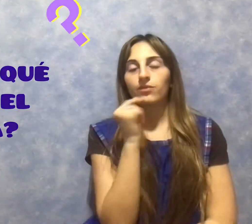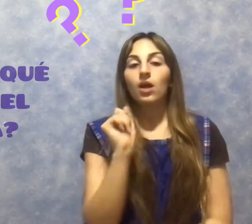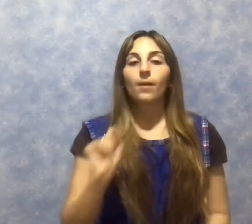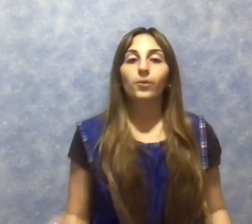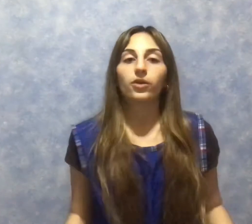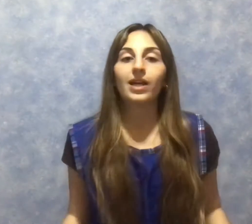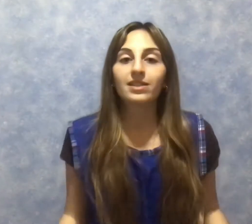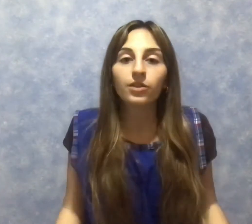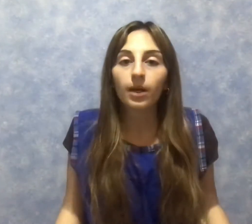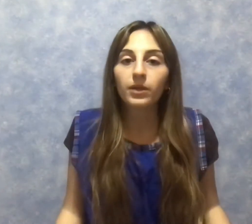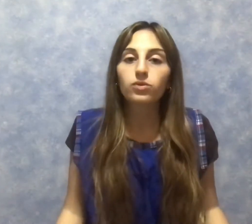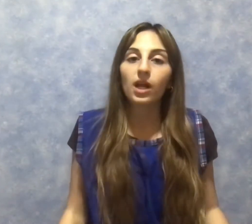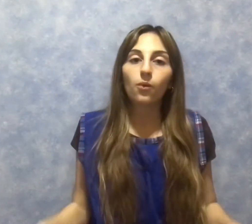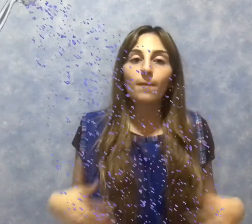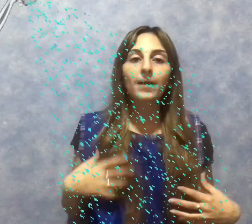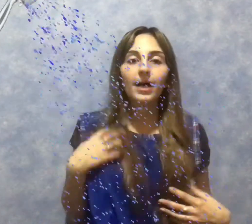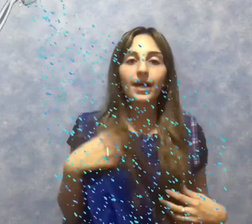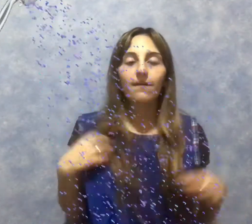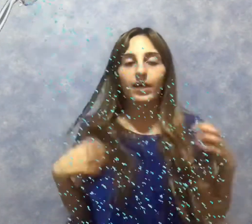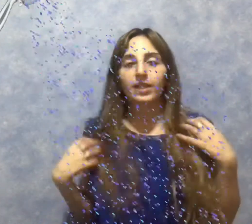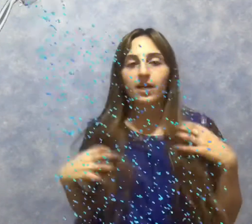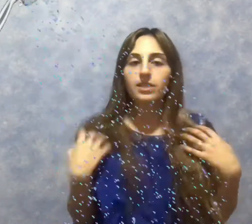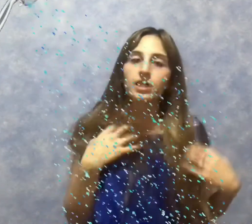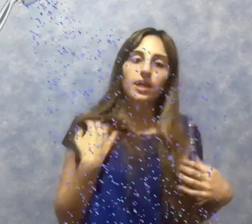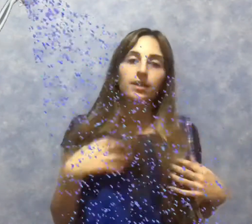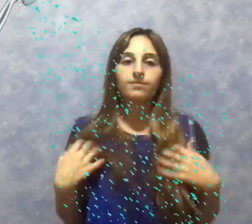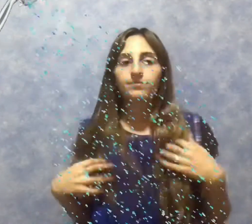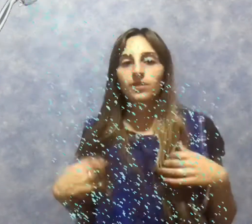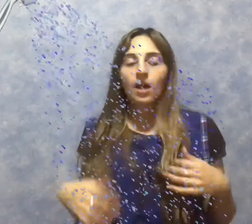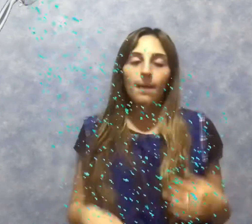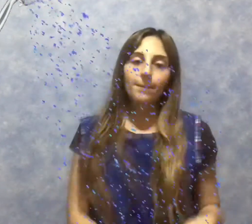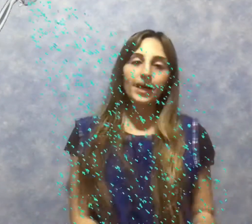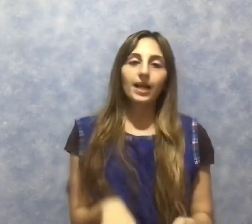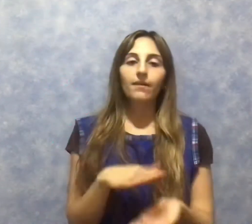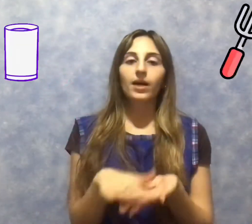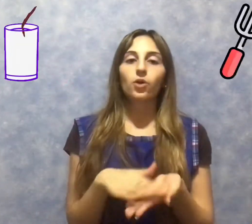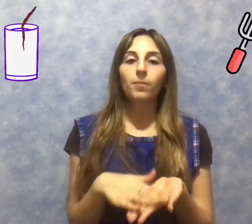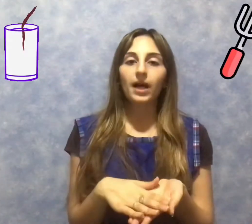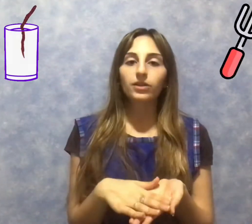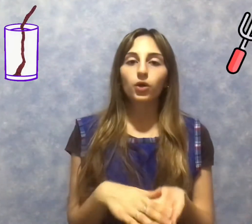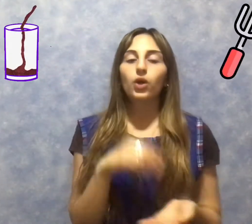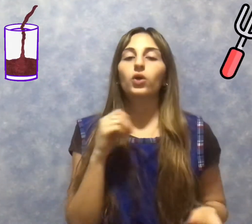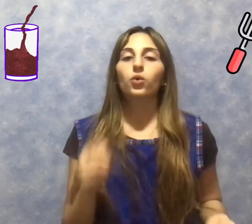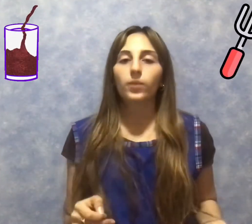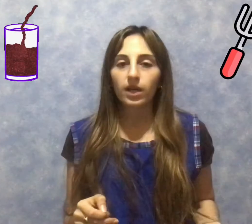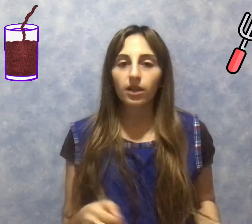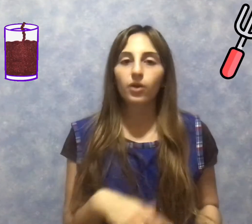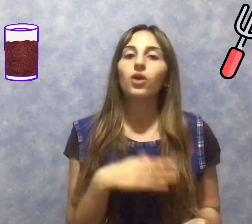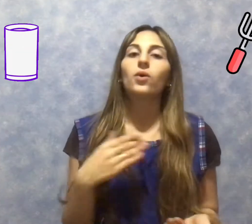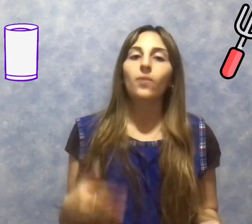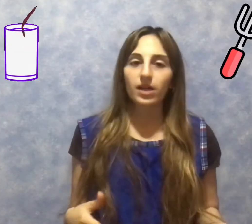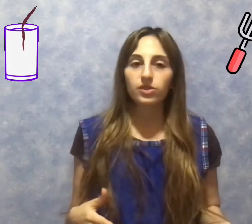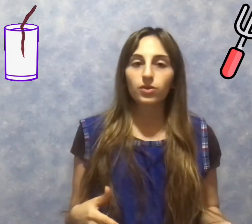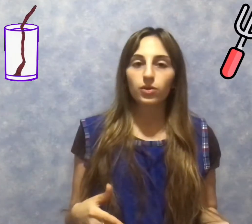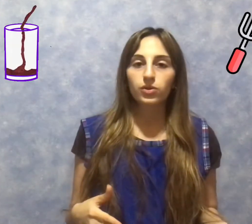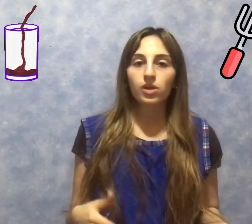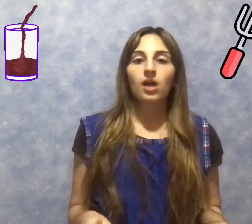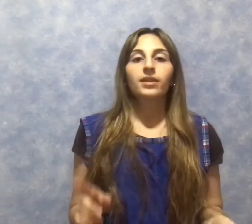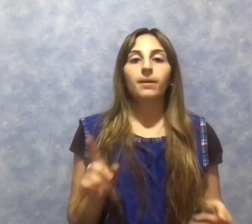Bueno, la señora Cami usa el agua para bañarse, para lavar los platos, los cubiertos, los vasos, también